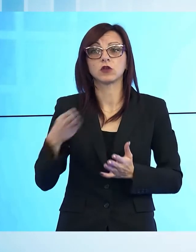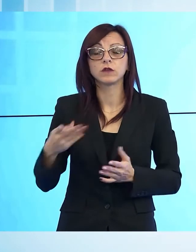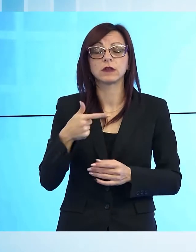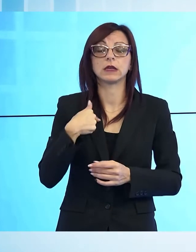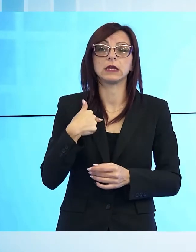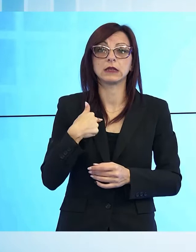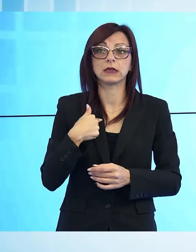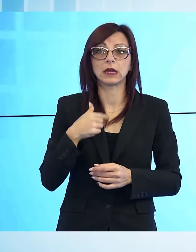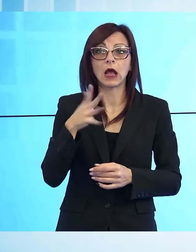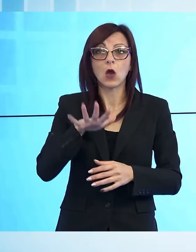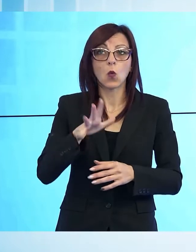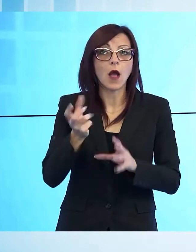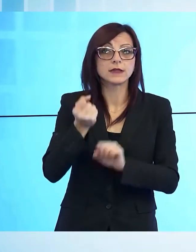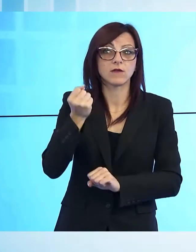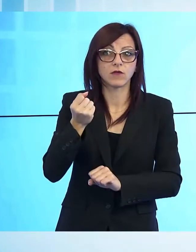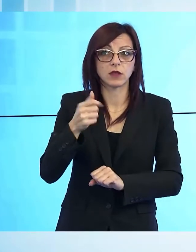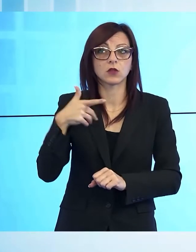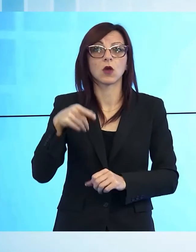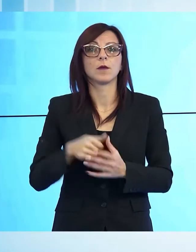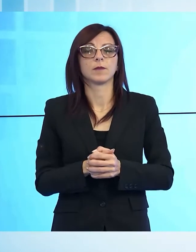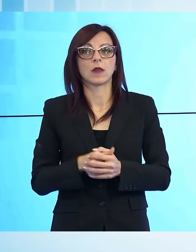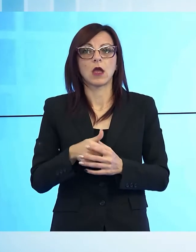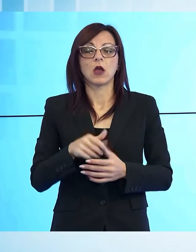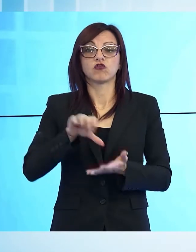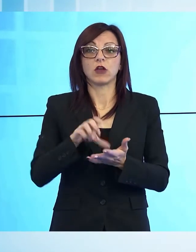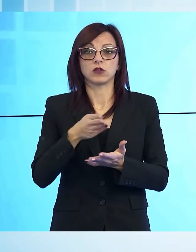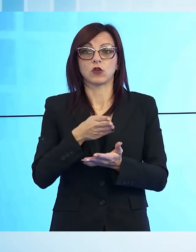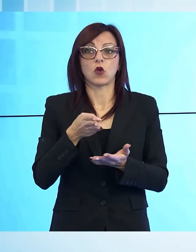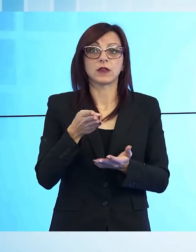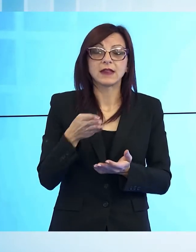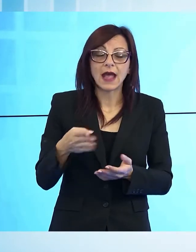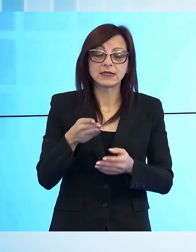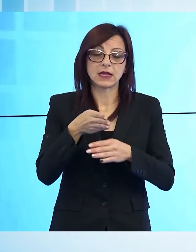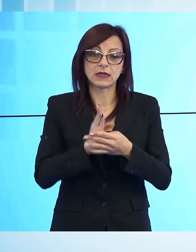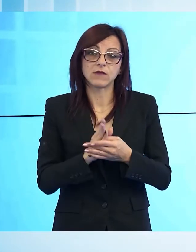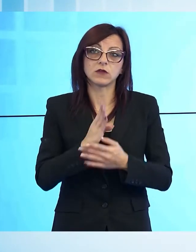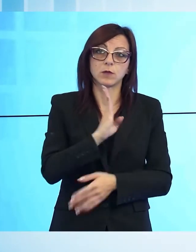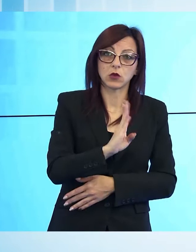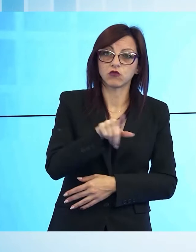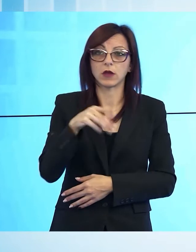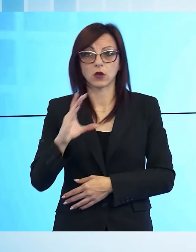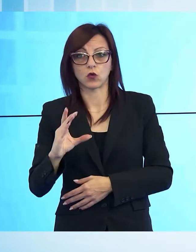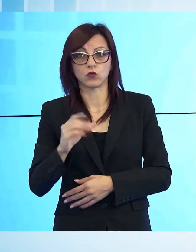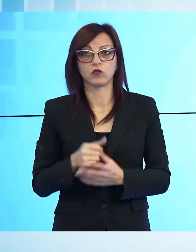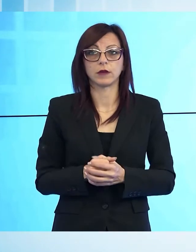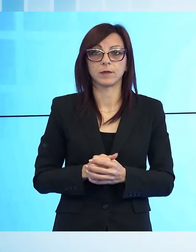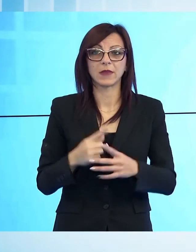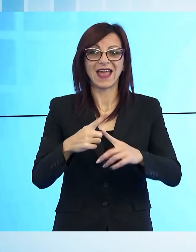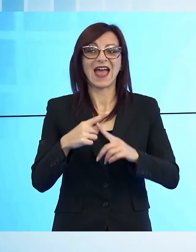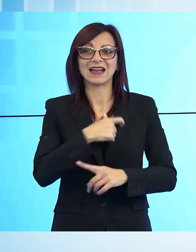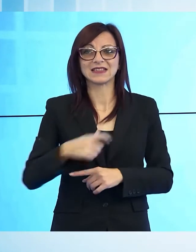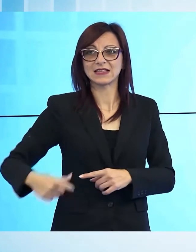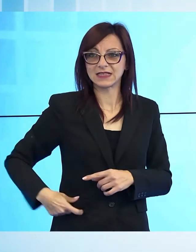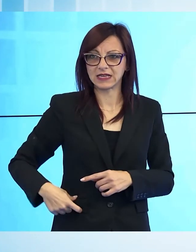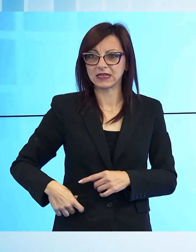fra il 31% di Bigongiari e il 17% di Coluccini. La decisione dell'ex sindaco, che si dice disinteressato a